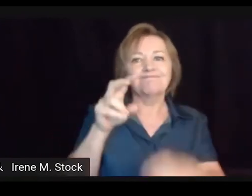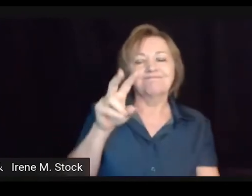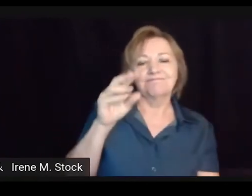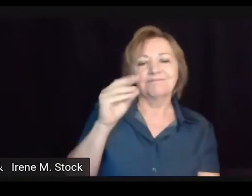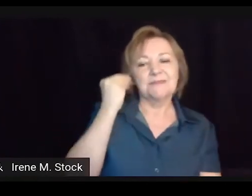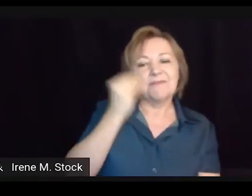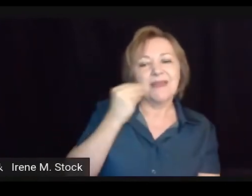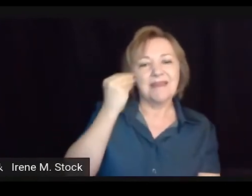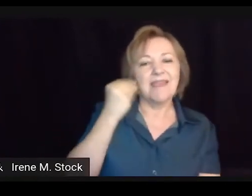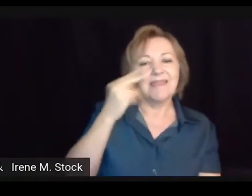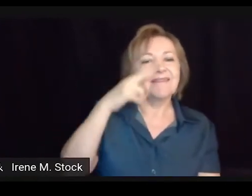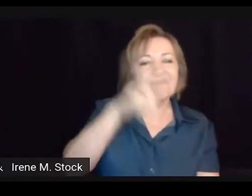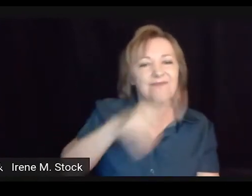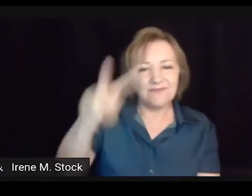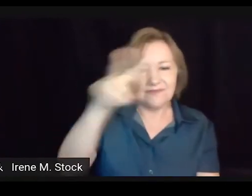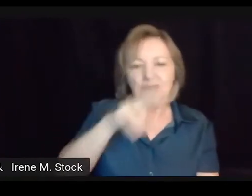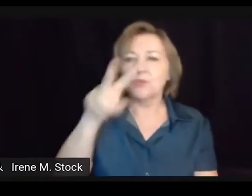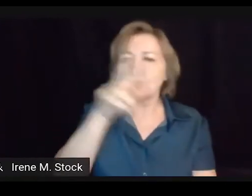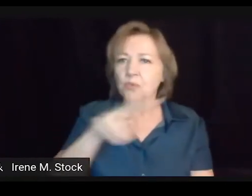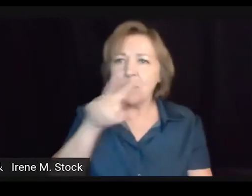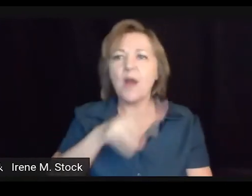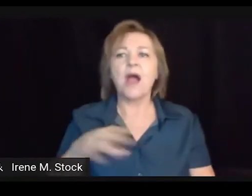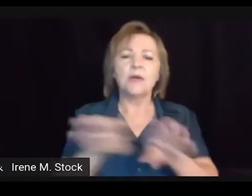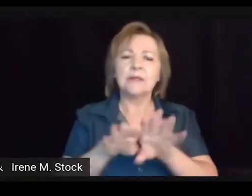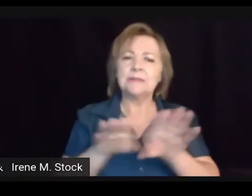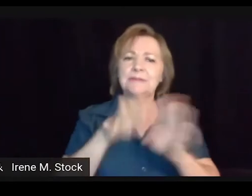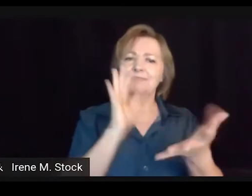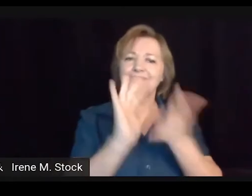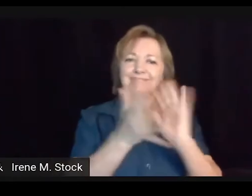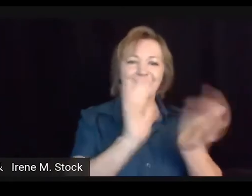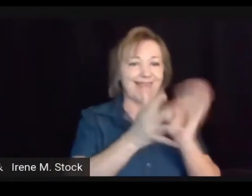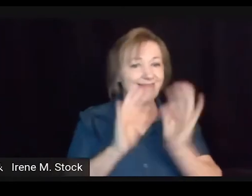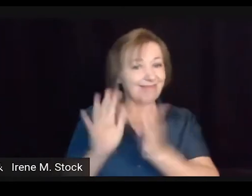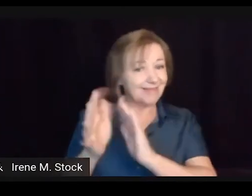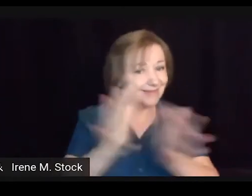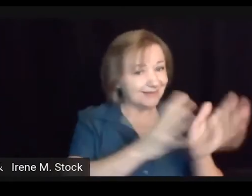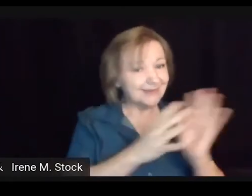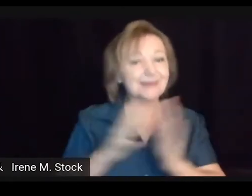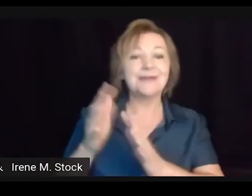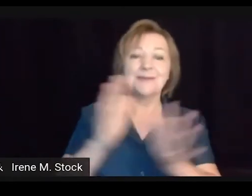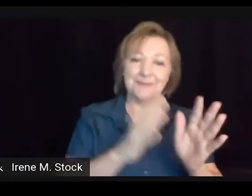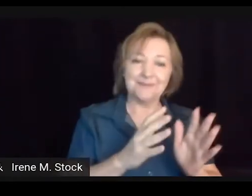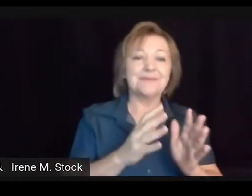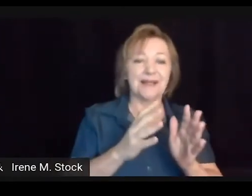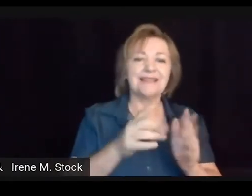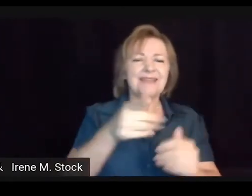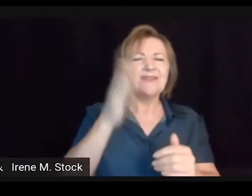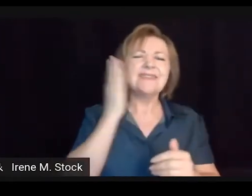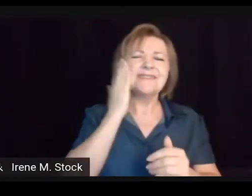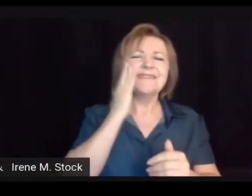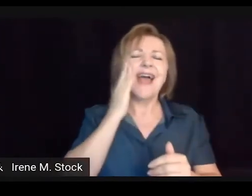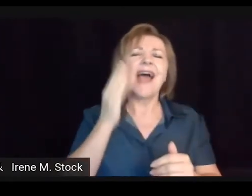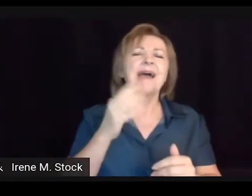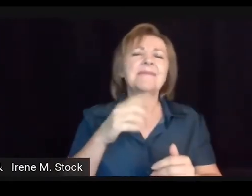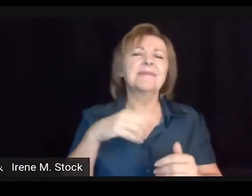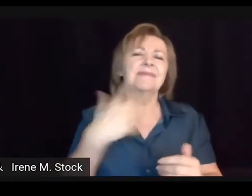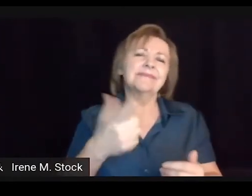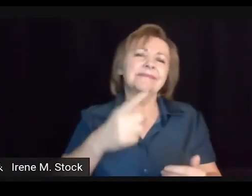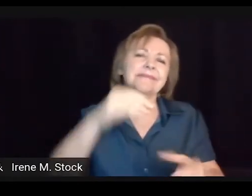Que é essa forma de perceber o mundo. Também a língua de sinais, a Libras.